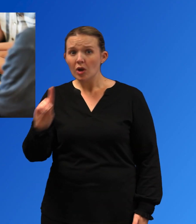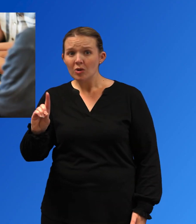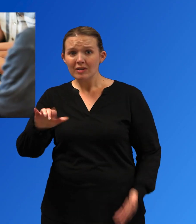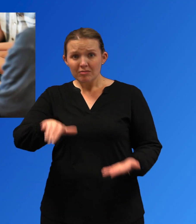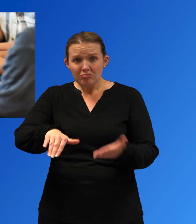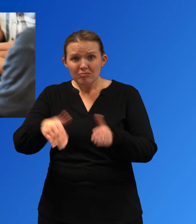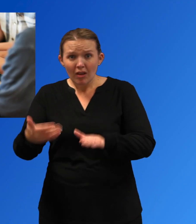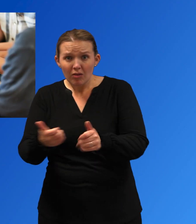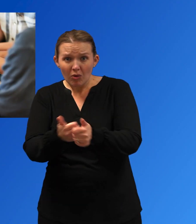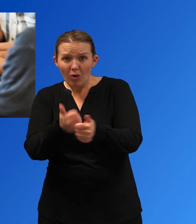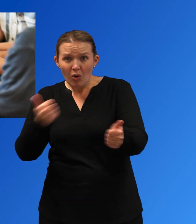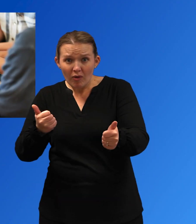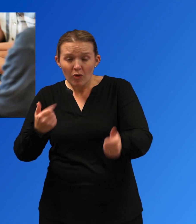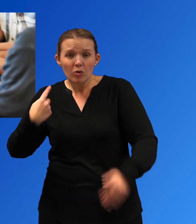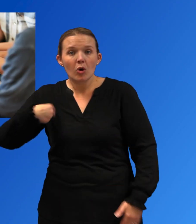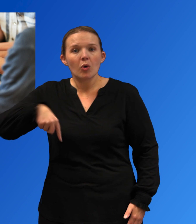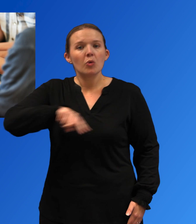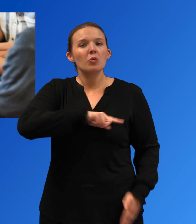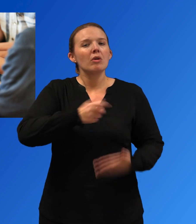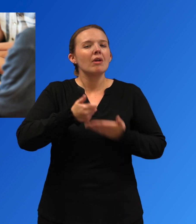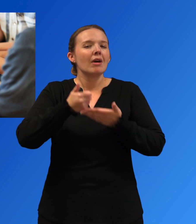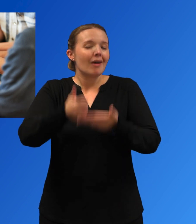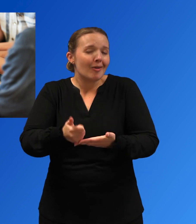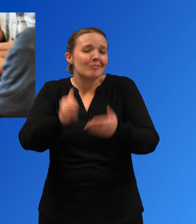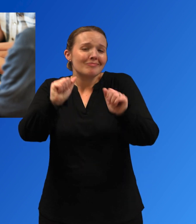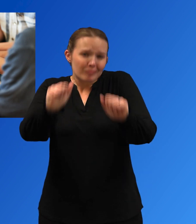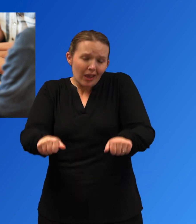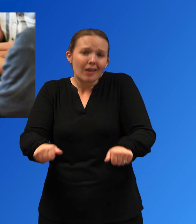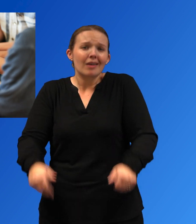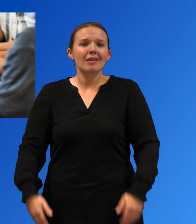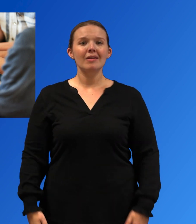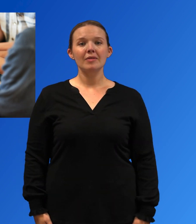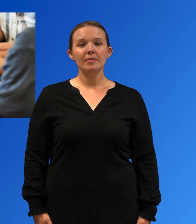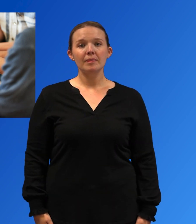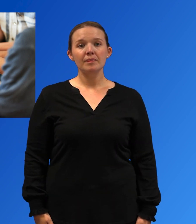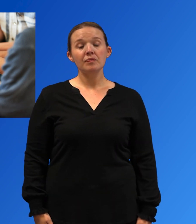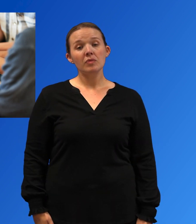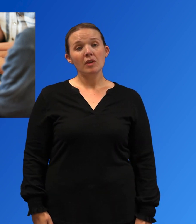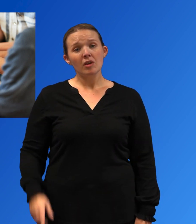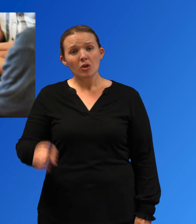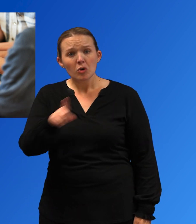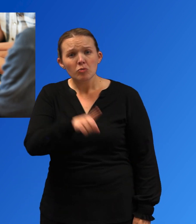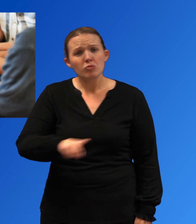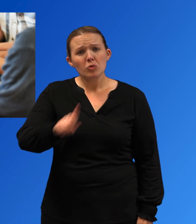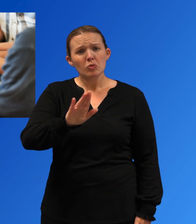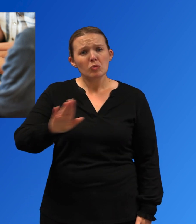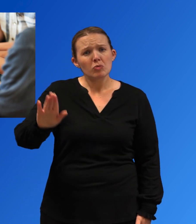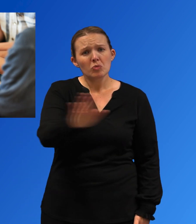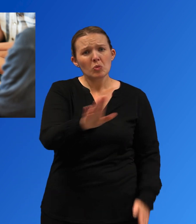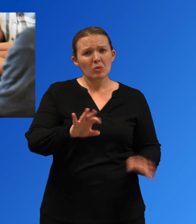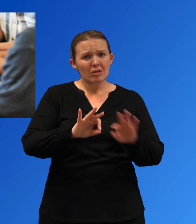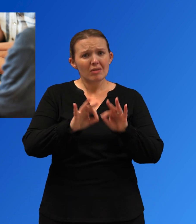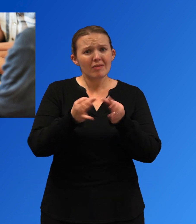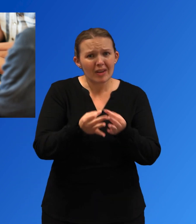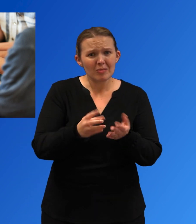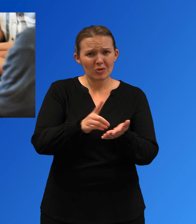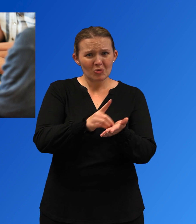medidas para reducir la sobredosis y prevenir las muertes por sobredosis. Hable con un médico